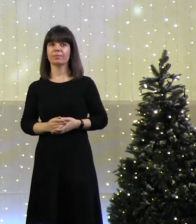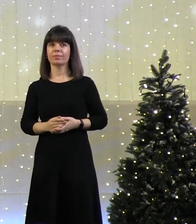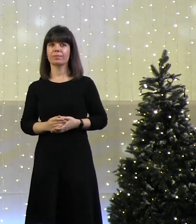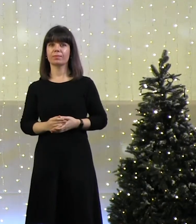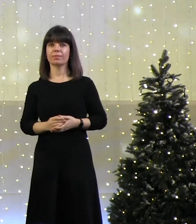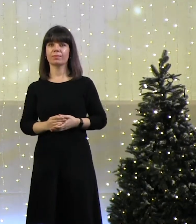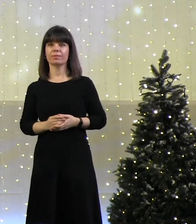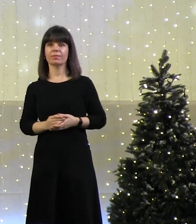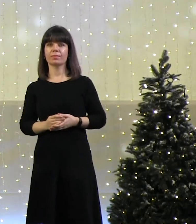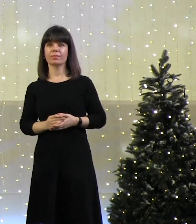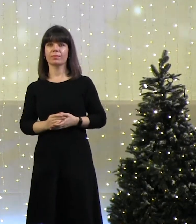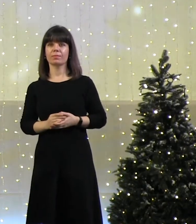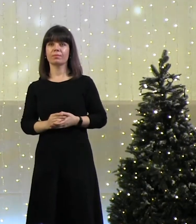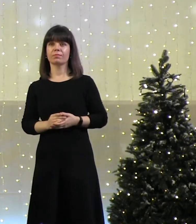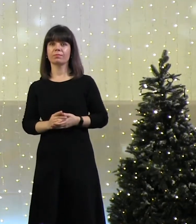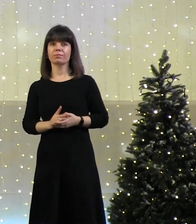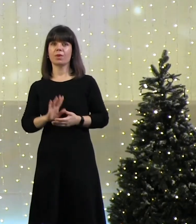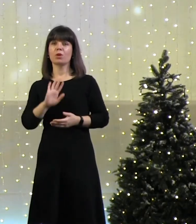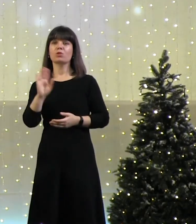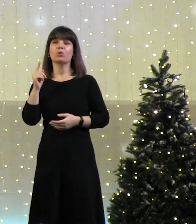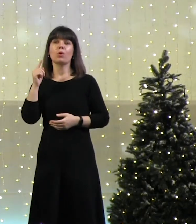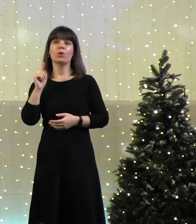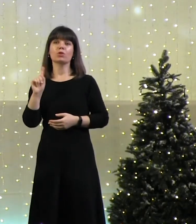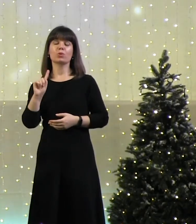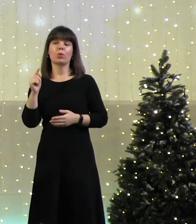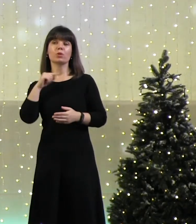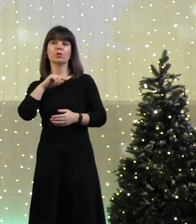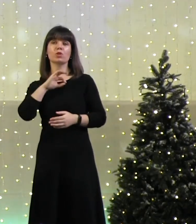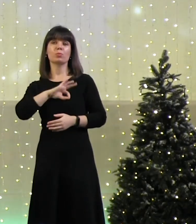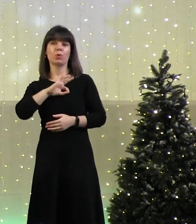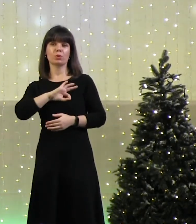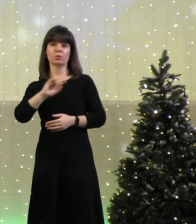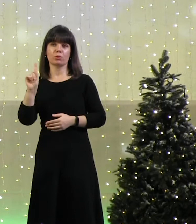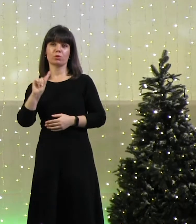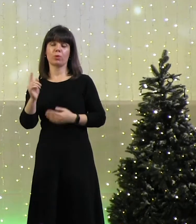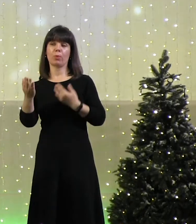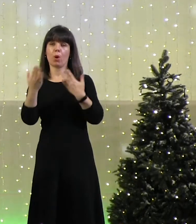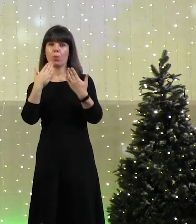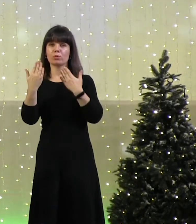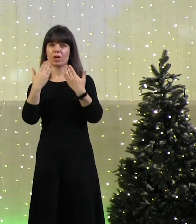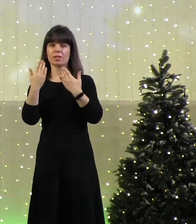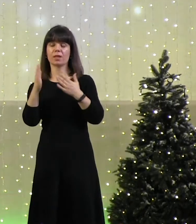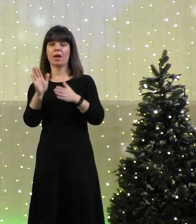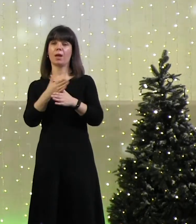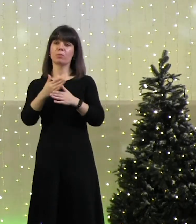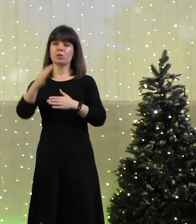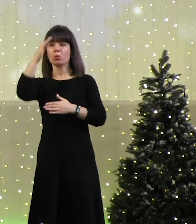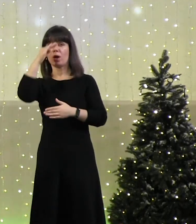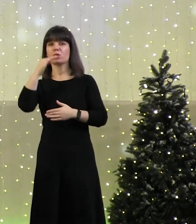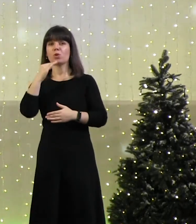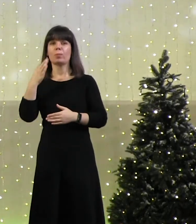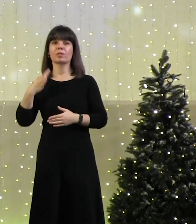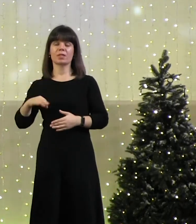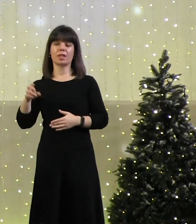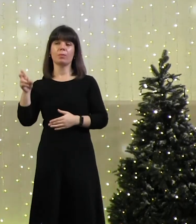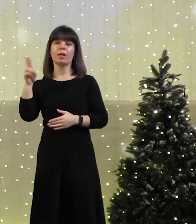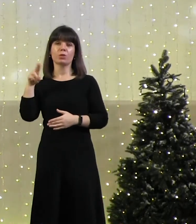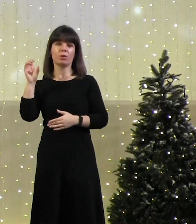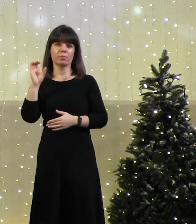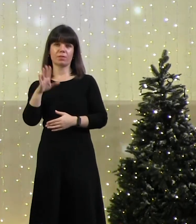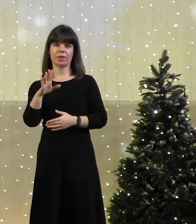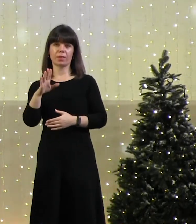Что они использовали для того, чтобы общаться между Отцом, Сыном и Святым Духом. И Бог нам